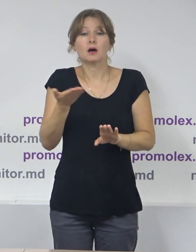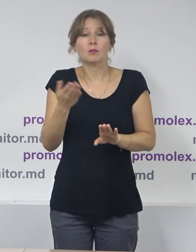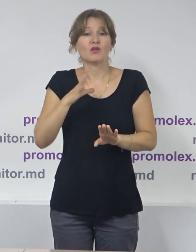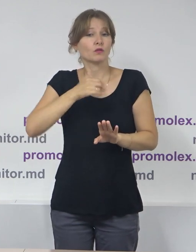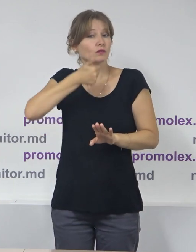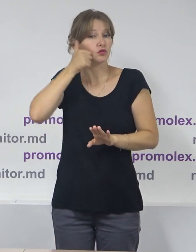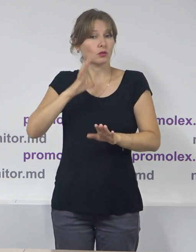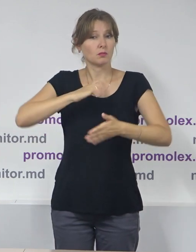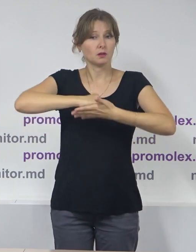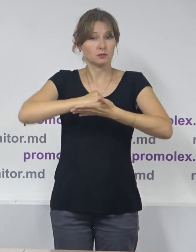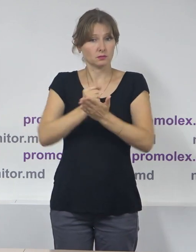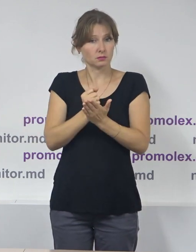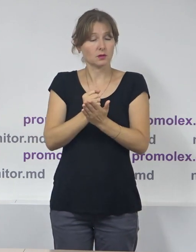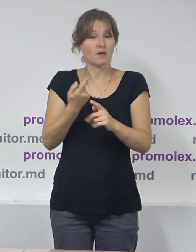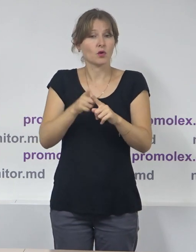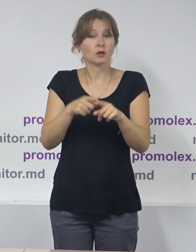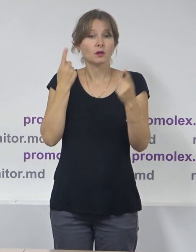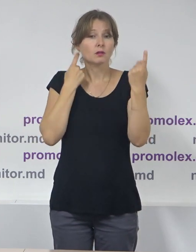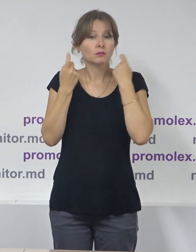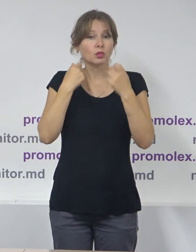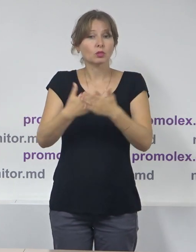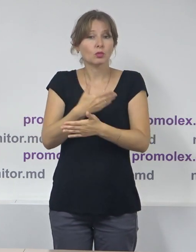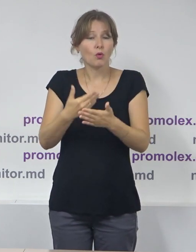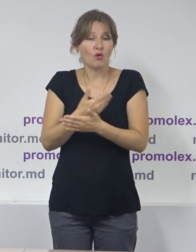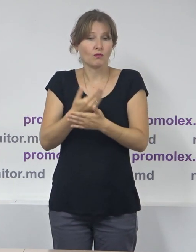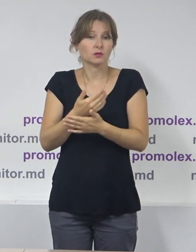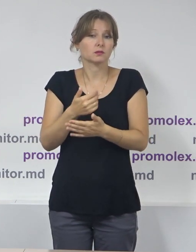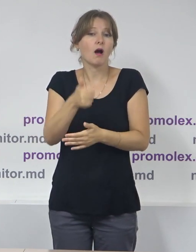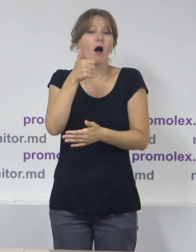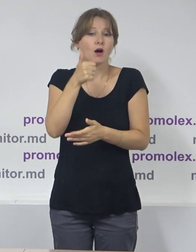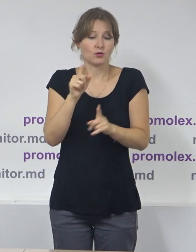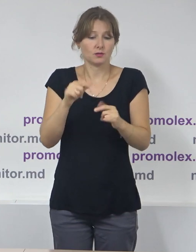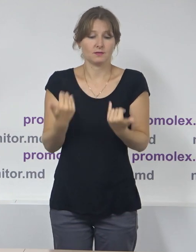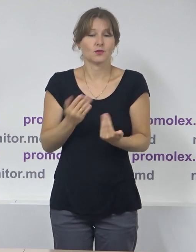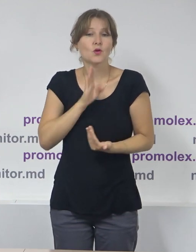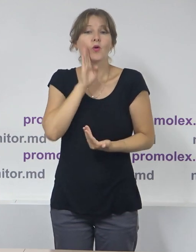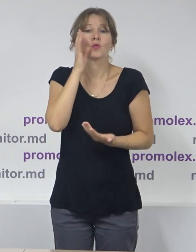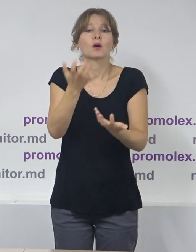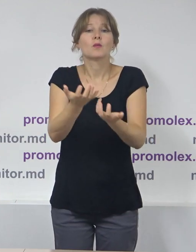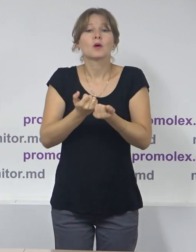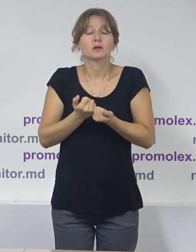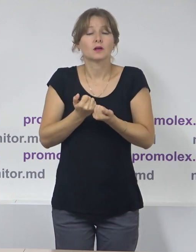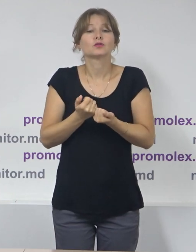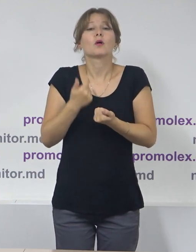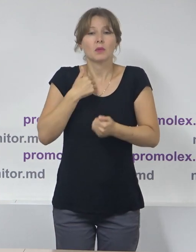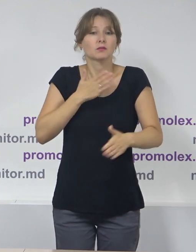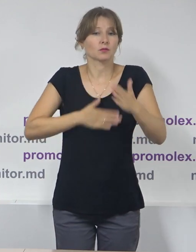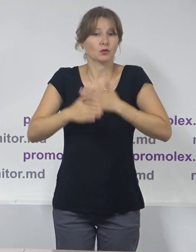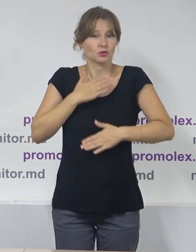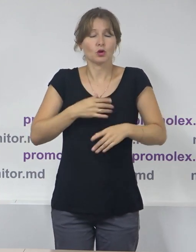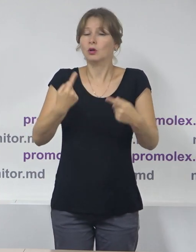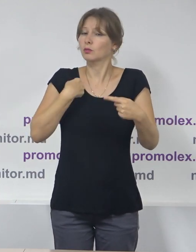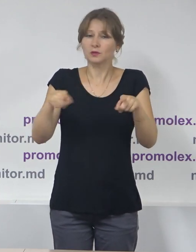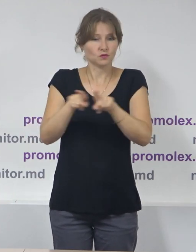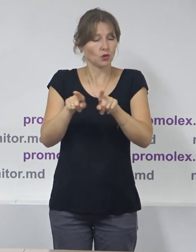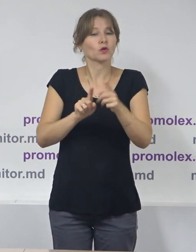ieri. Această nouătate bună, zic eu, de dimineață nu ne-a determinat totuși să modificăm